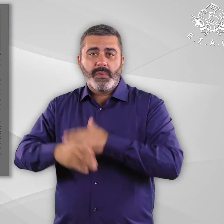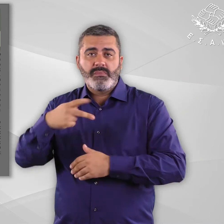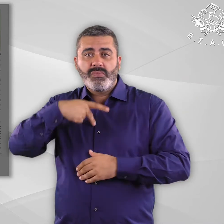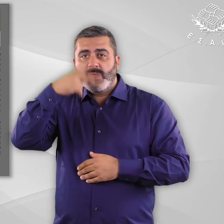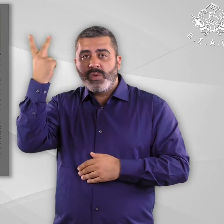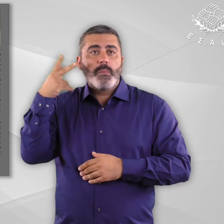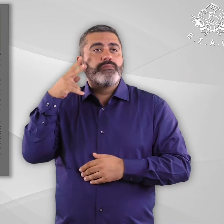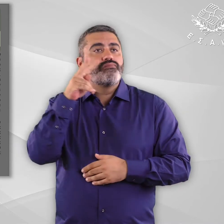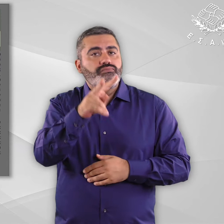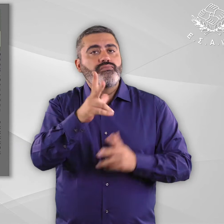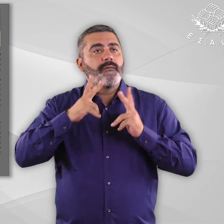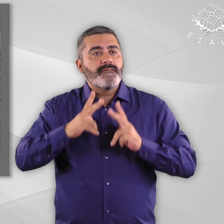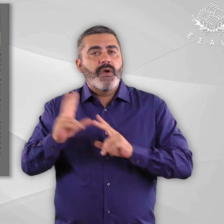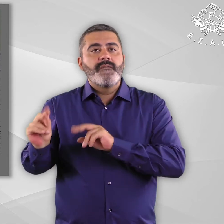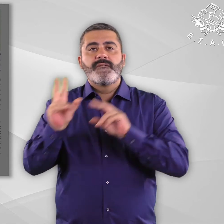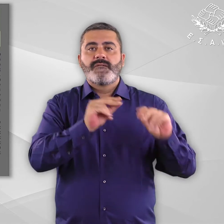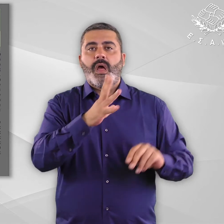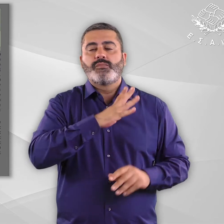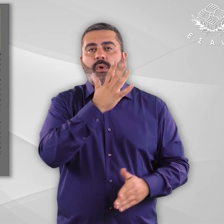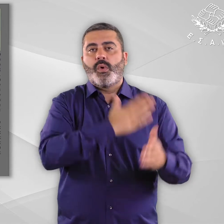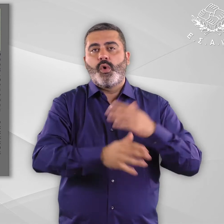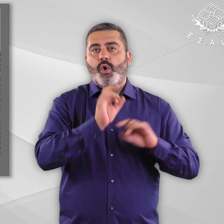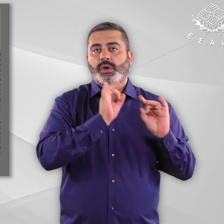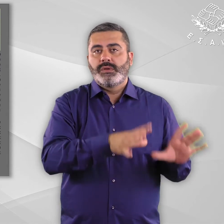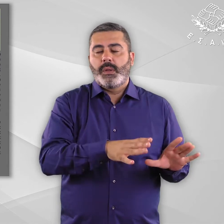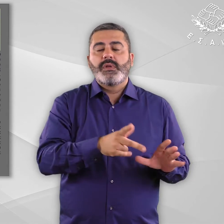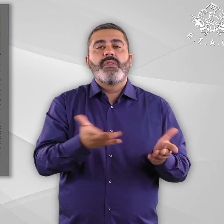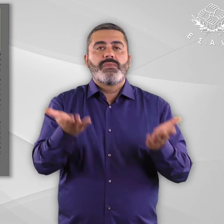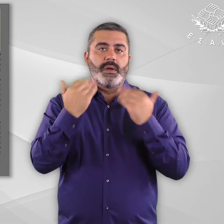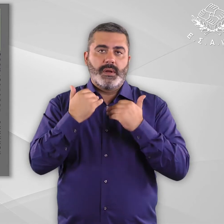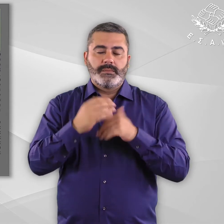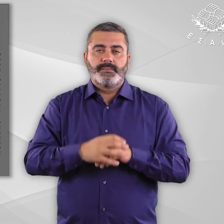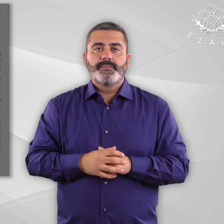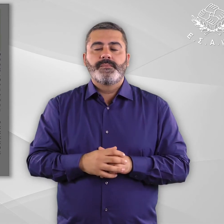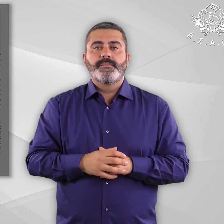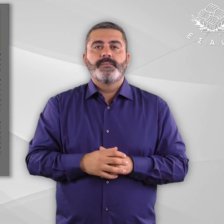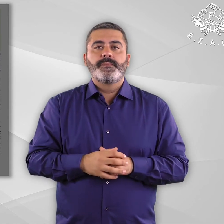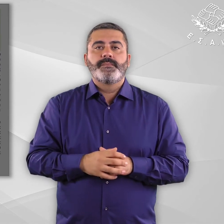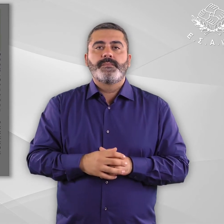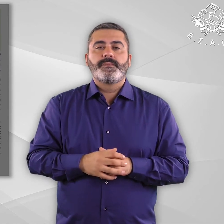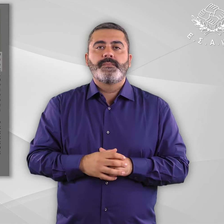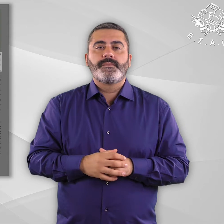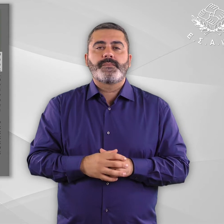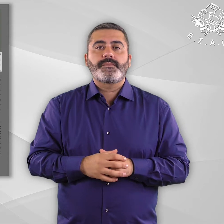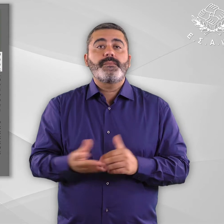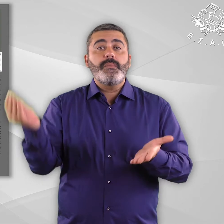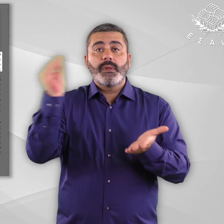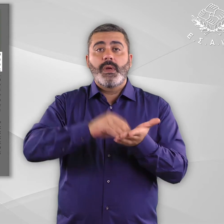ατόμων με αναπηρίαση ή συμβάση με τους άλλους. Τέλος πλαισίου Τέλος σελίδας 12 Επιπρόσθετα όπως